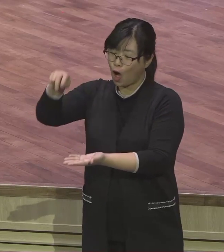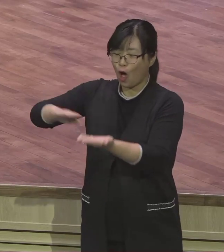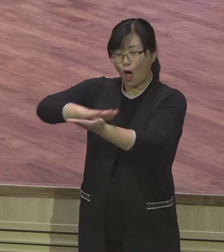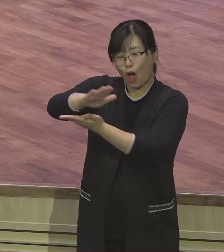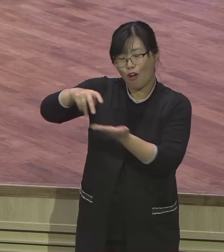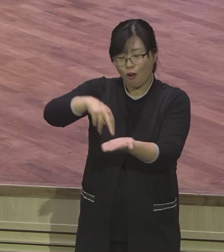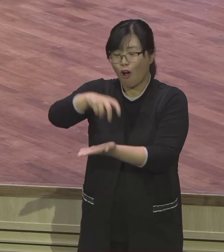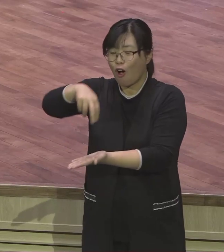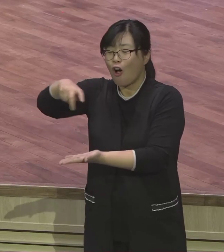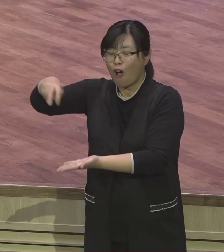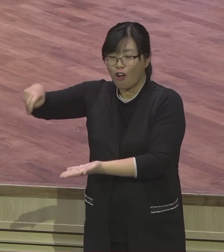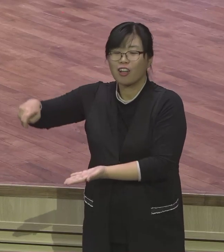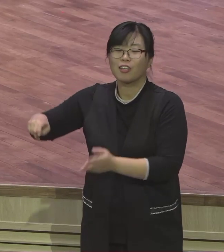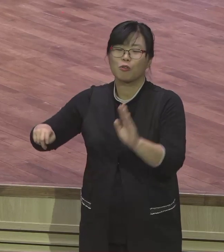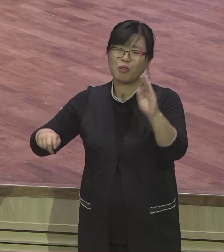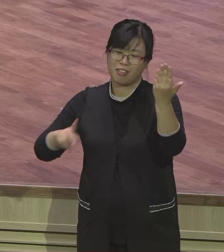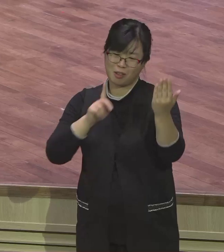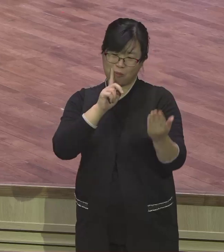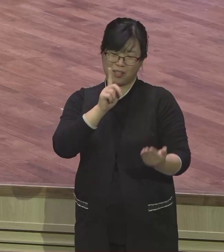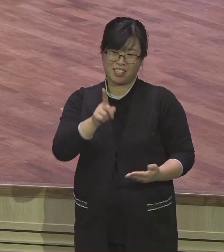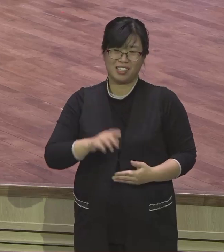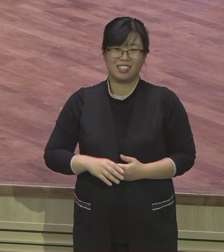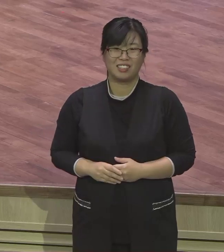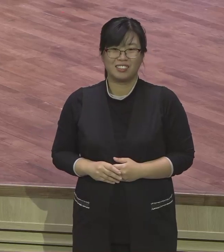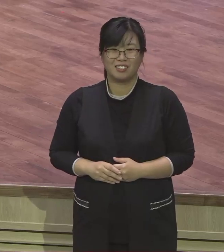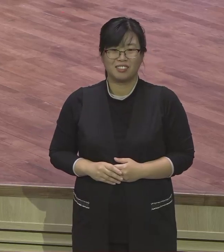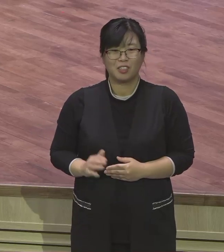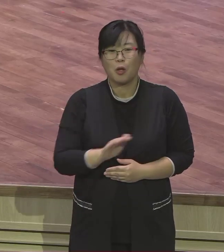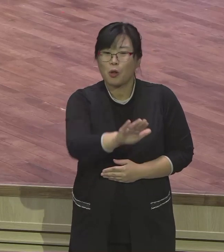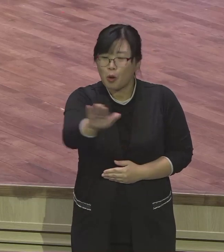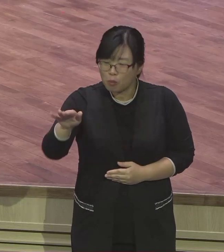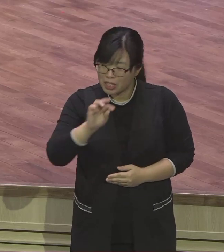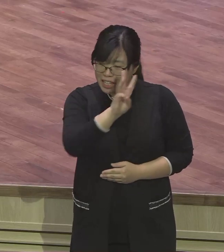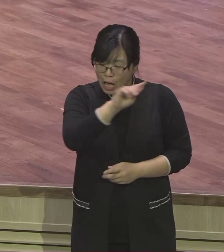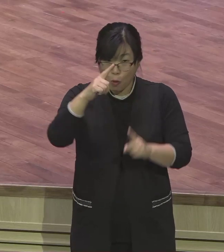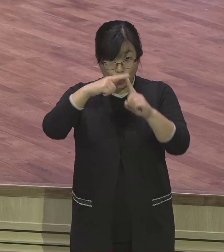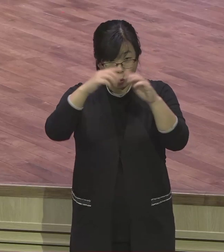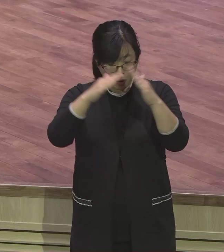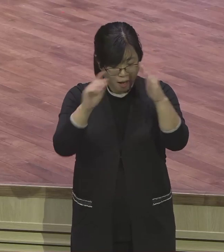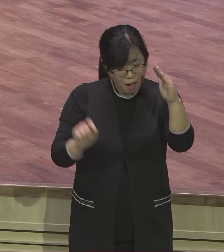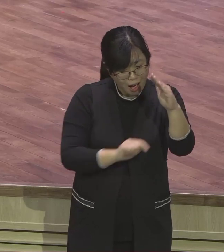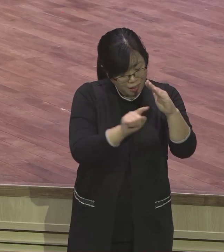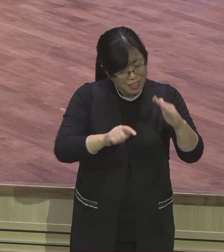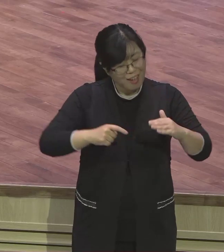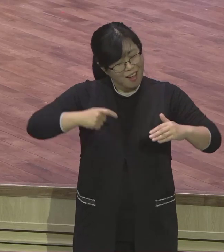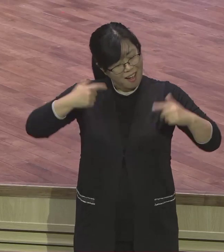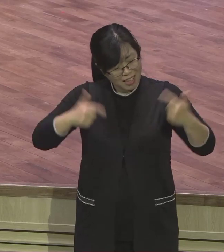정말로 우리 영교회가 기쁨의 복음 공동체 되기를 바랍니다.